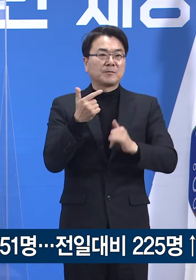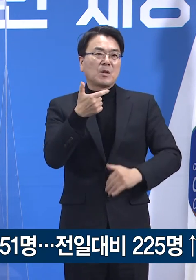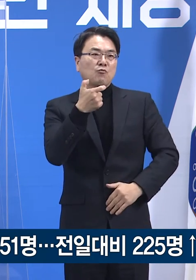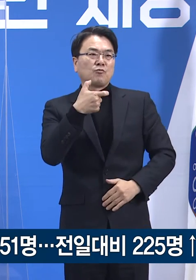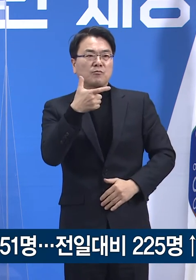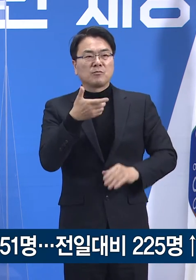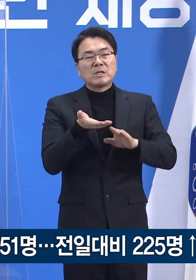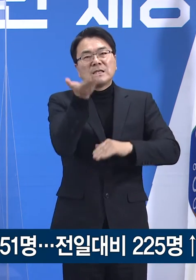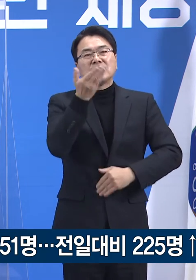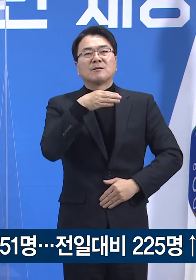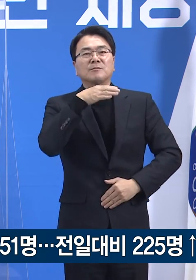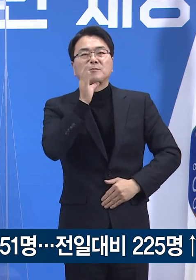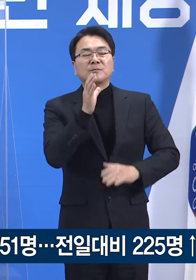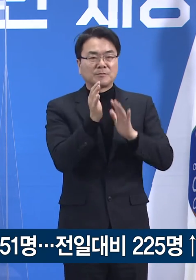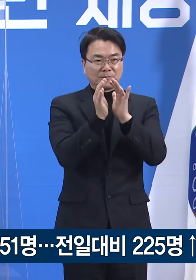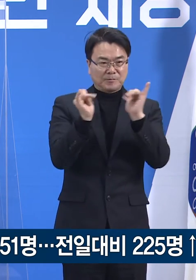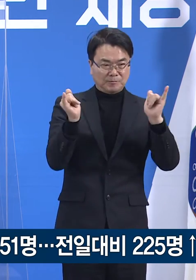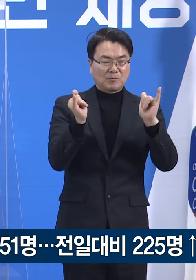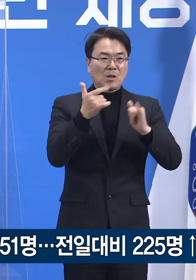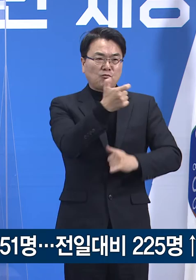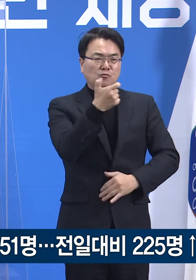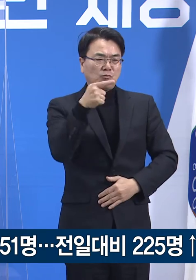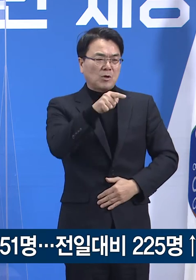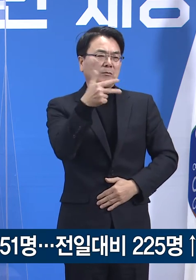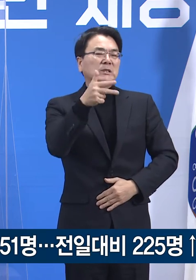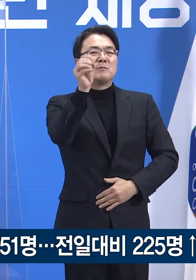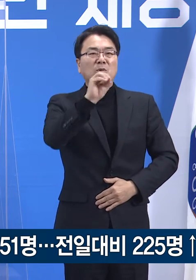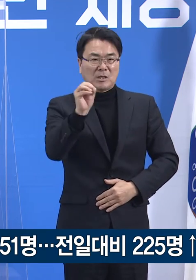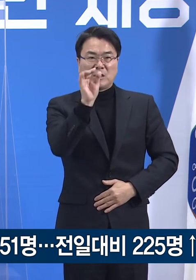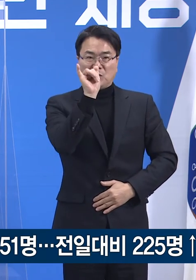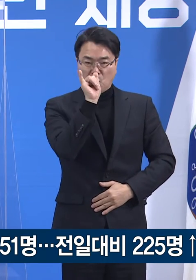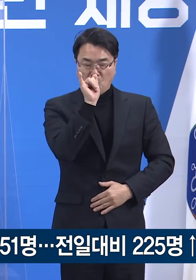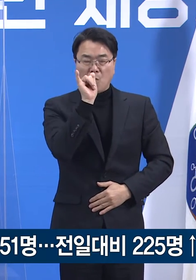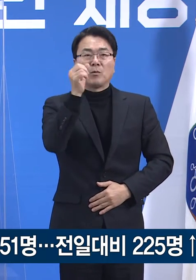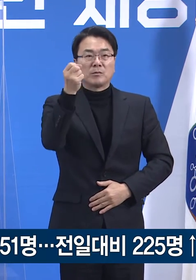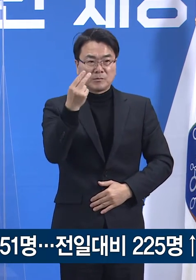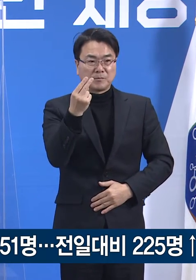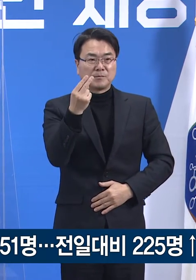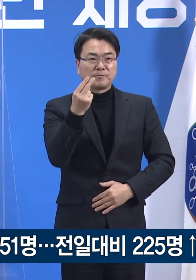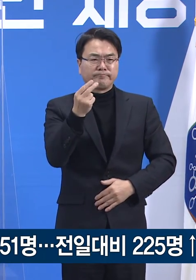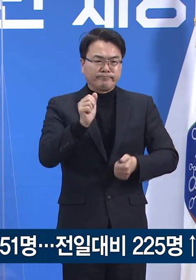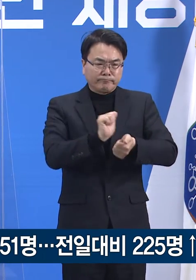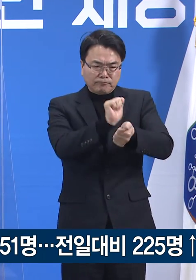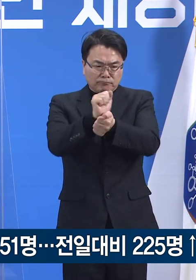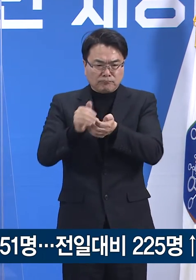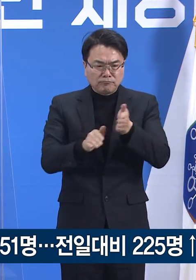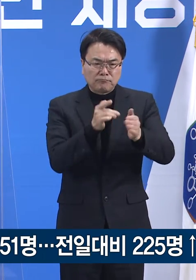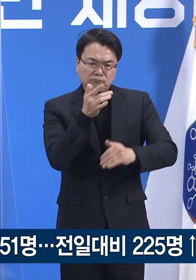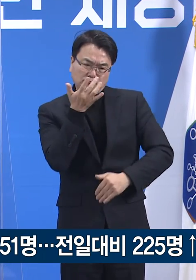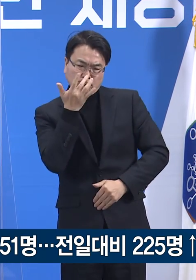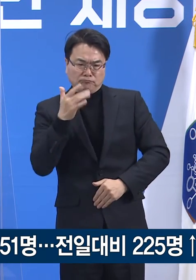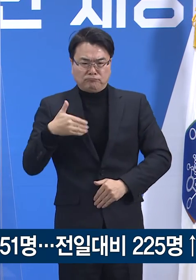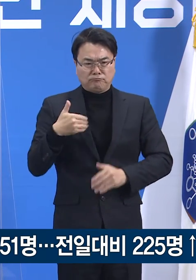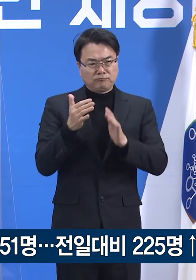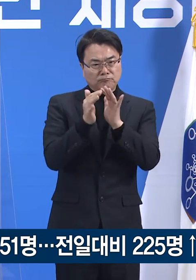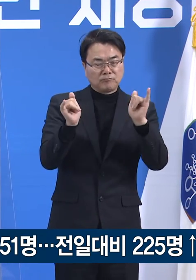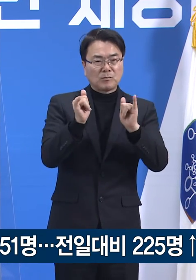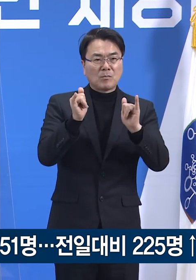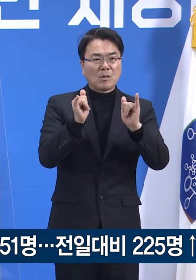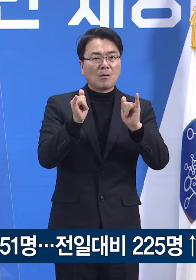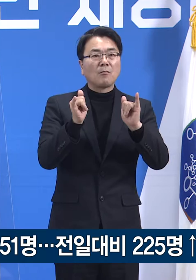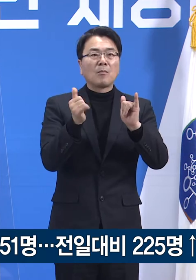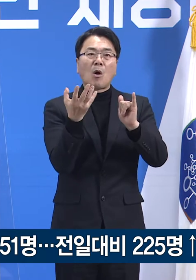고령자는 60명으로 26.7%를 차지합니다. 감염 경로를 알 수 없는 확진자는 27